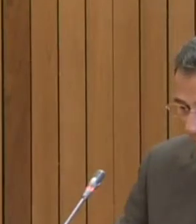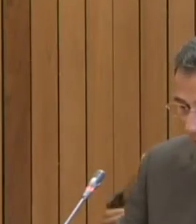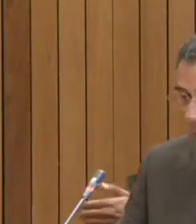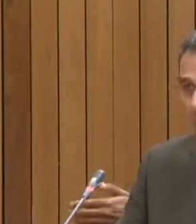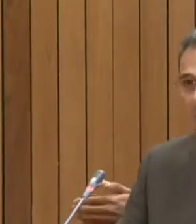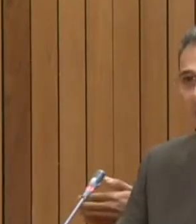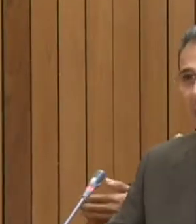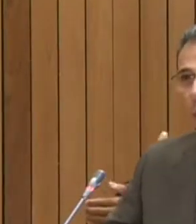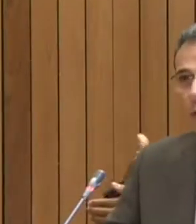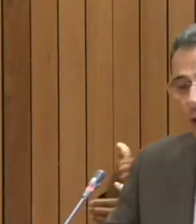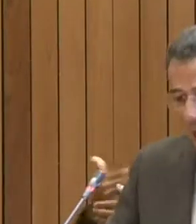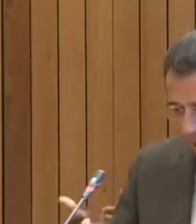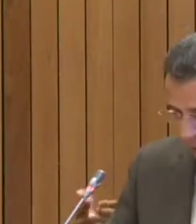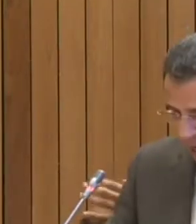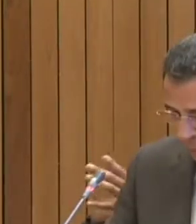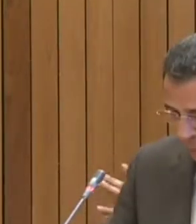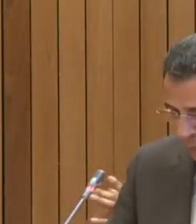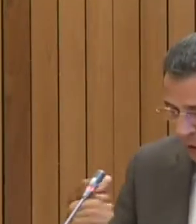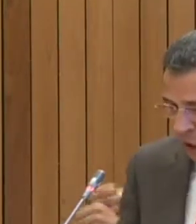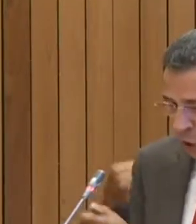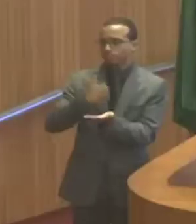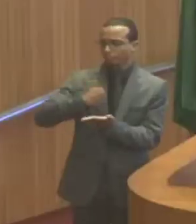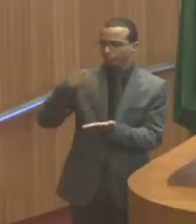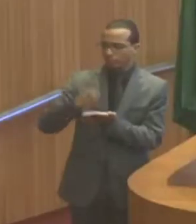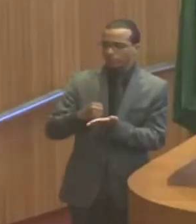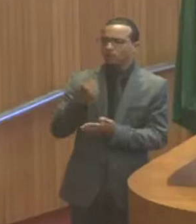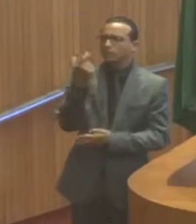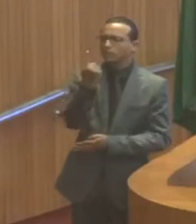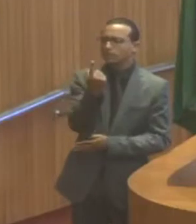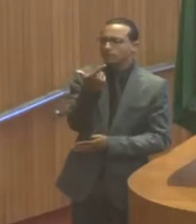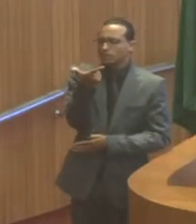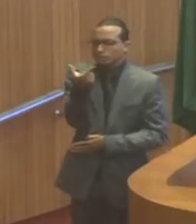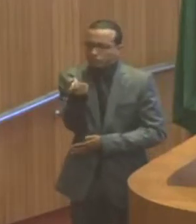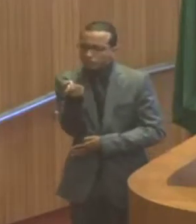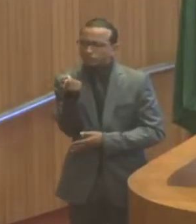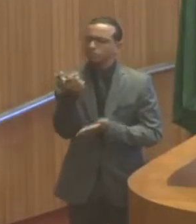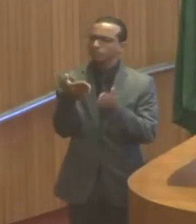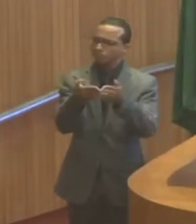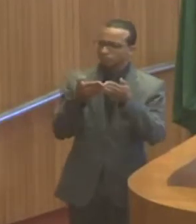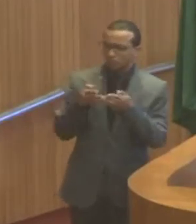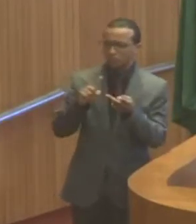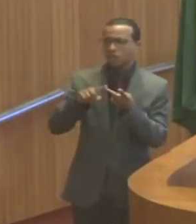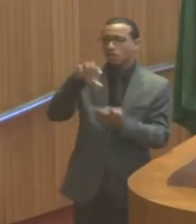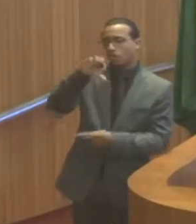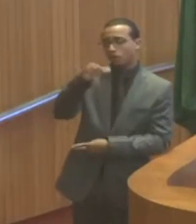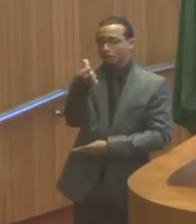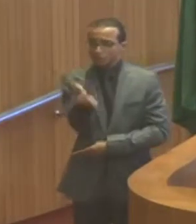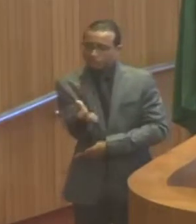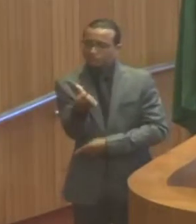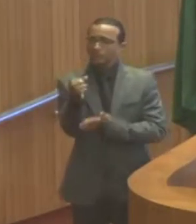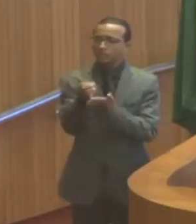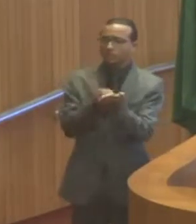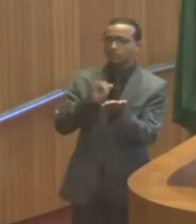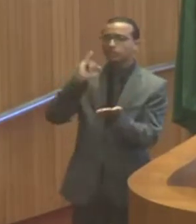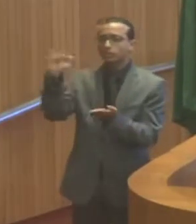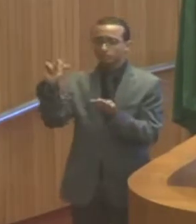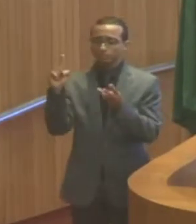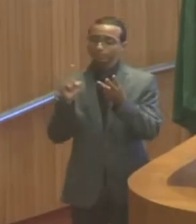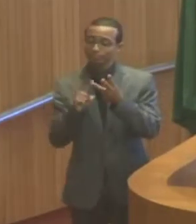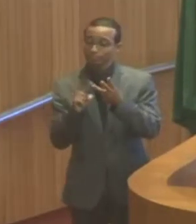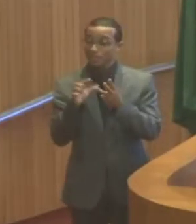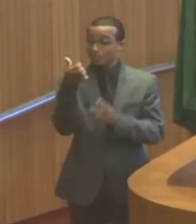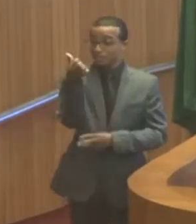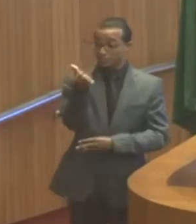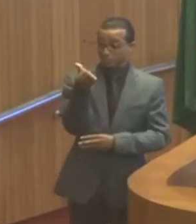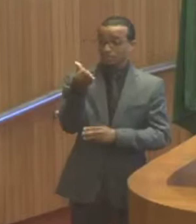nesta Casa 120 requerimentos, 96 indicações e 6 projetos de resoluções